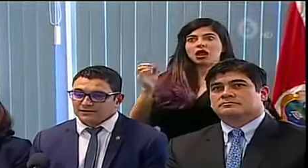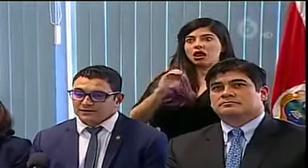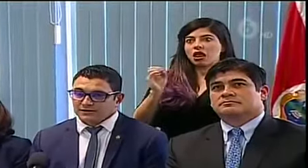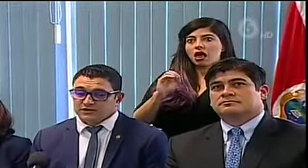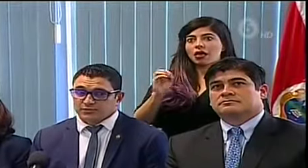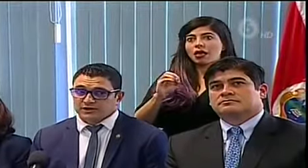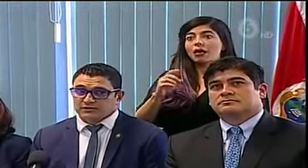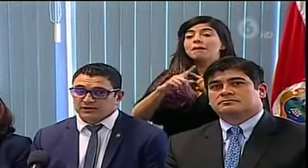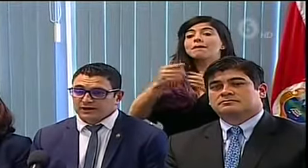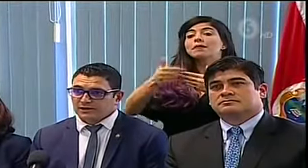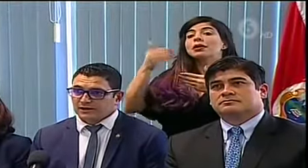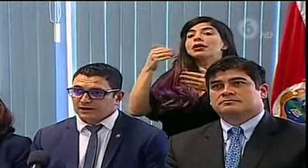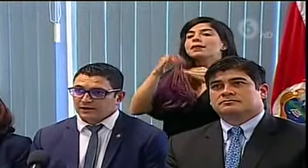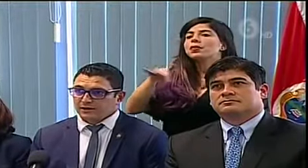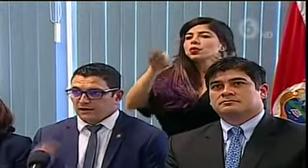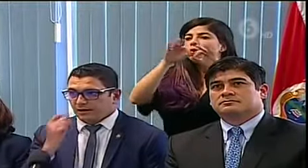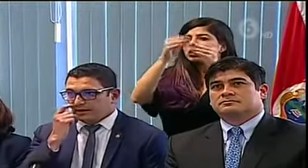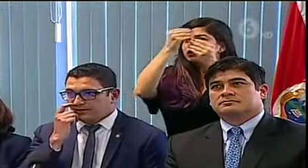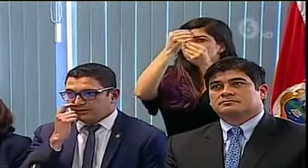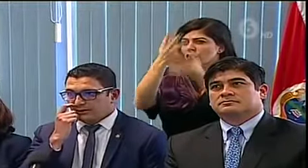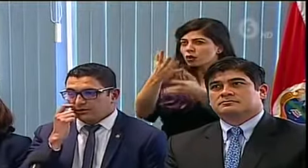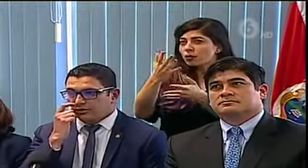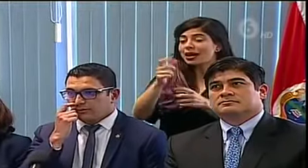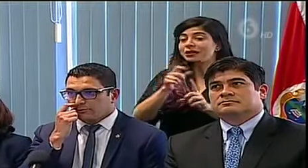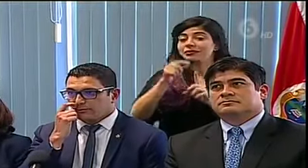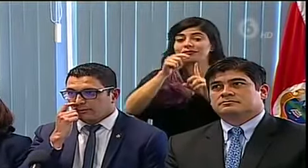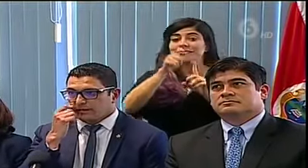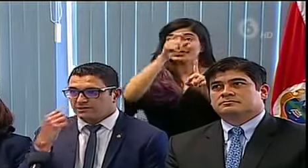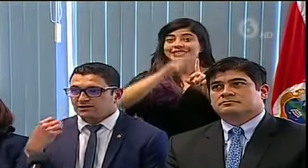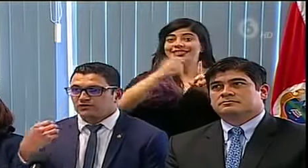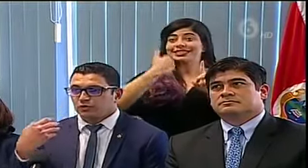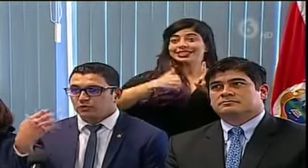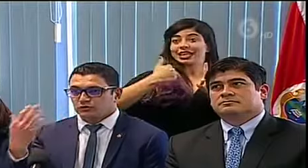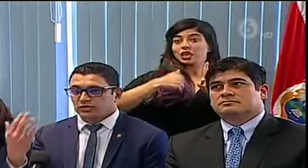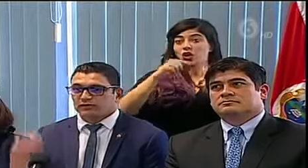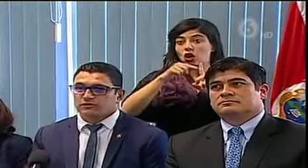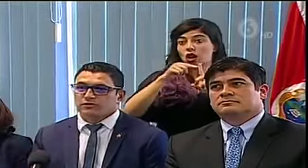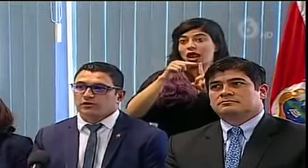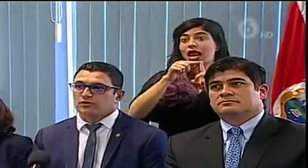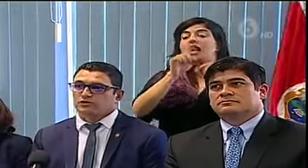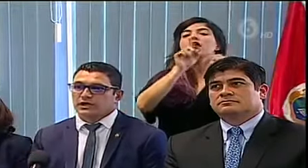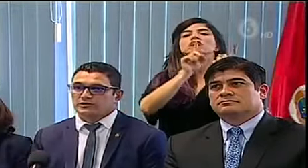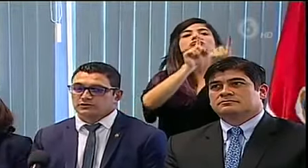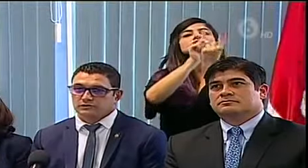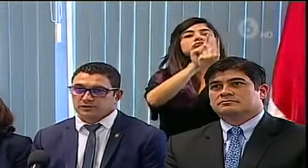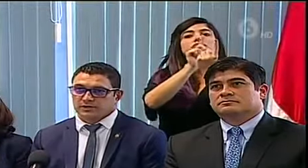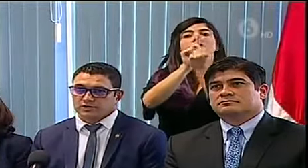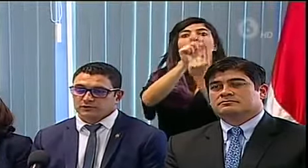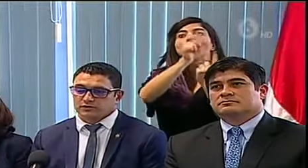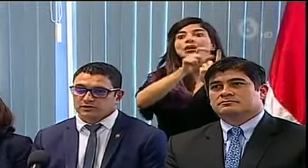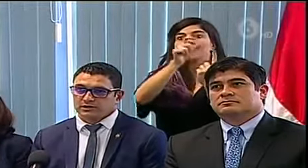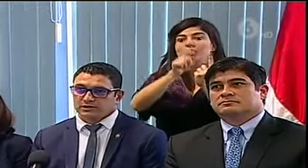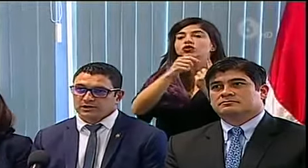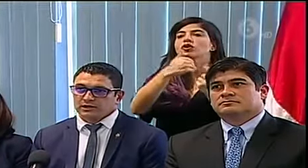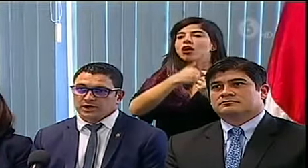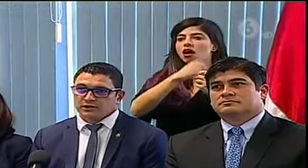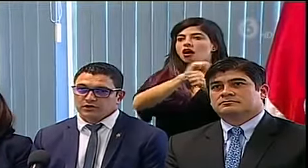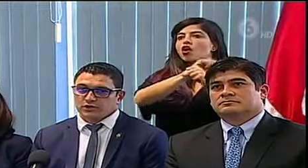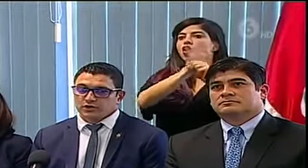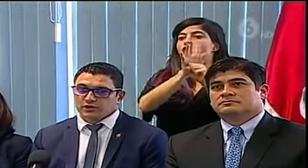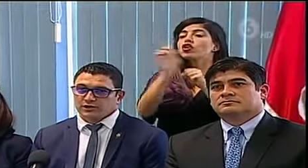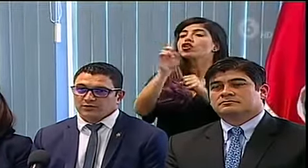antecedente, y eso es importante indicar que el señor es el que estuvo en contacto con unos casos confirmados por COVID